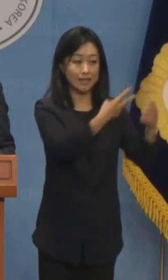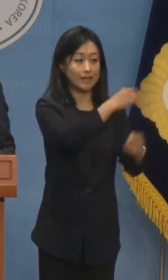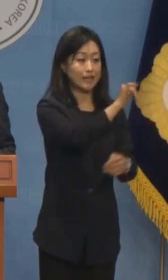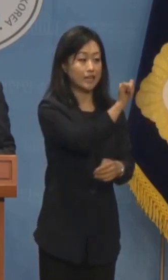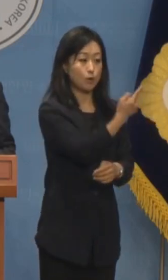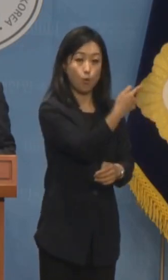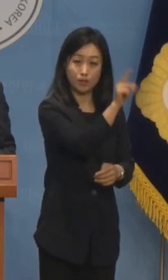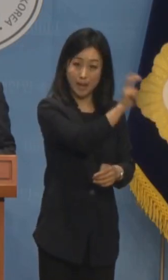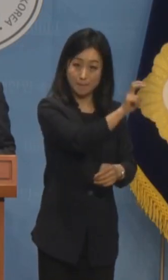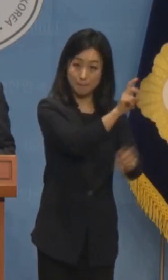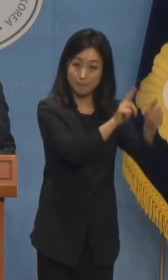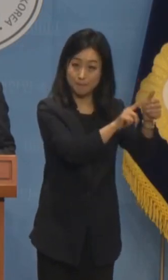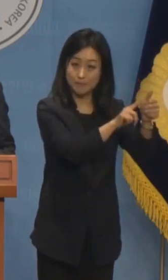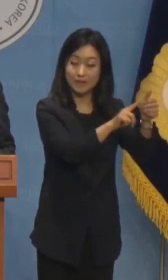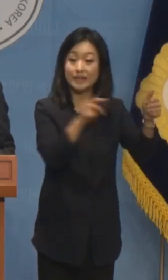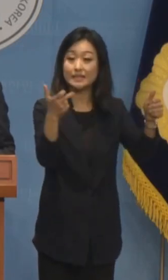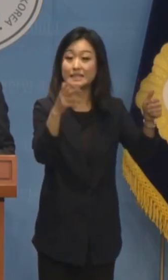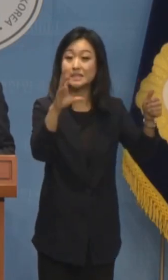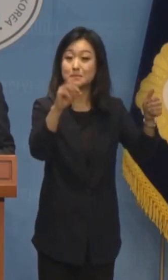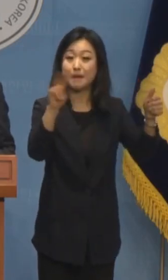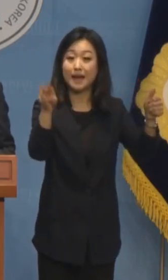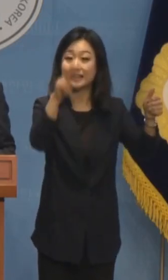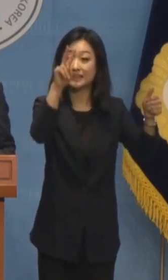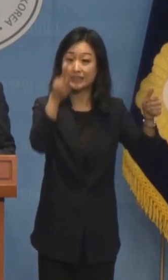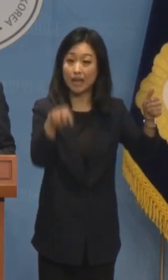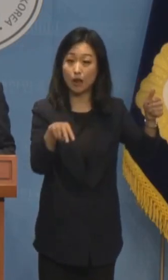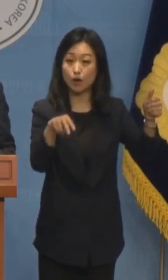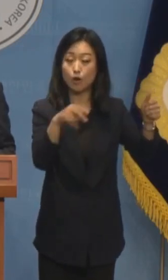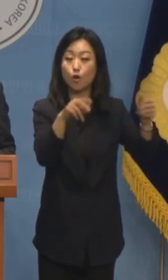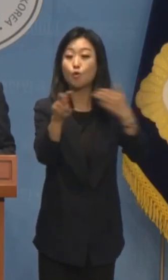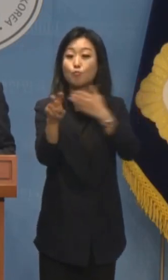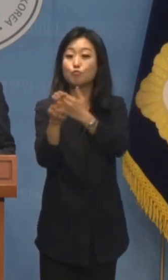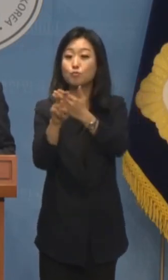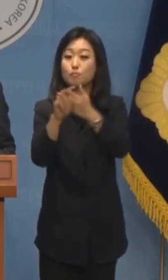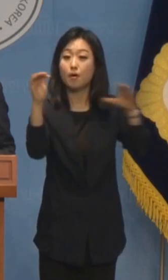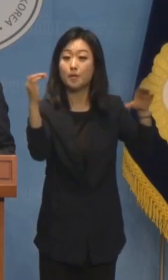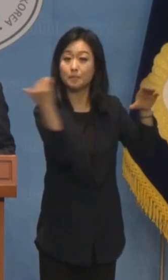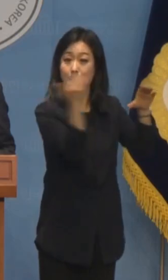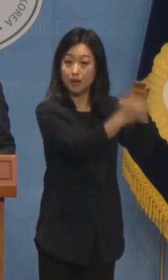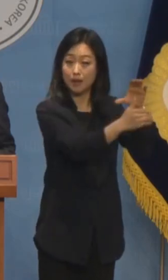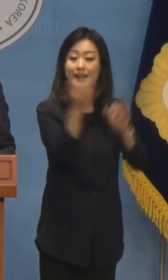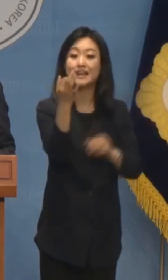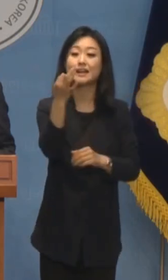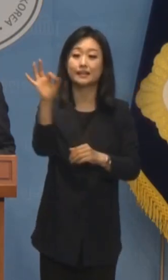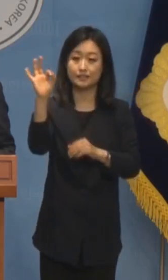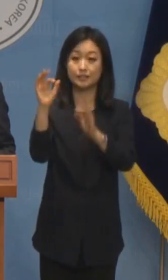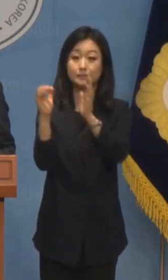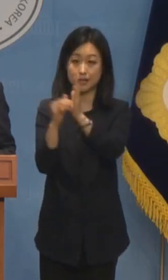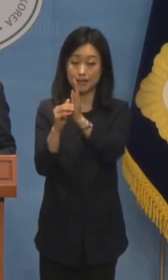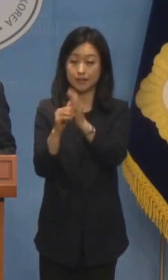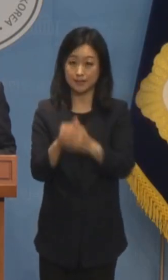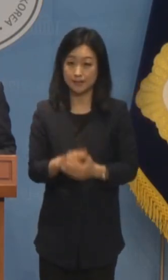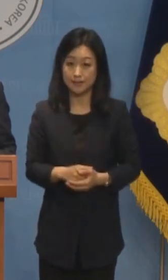호남에게 70만 달러가 불법적으로 지급된 것을 사실로 인정한 바 있습니다.